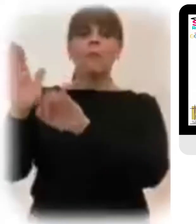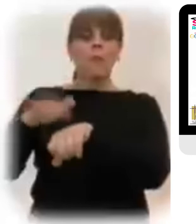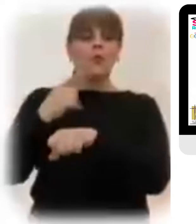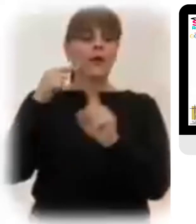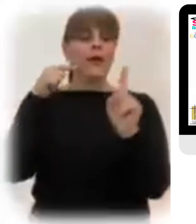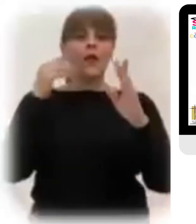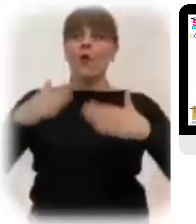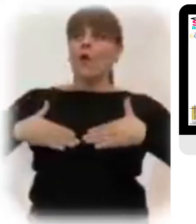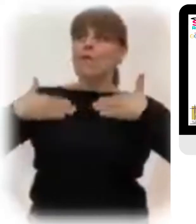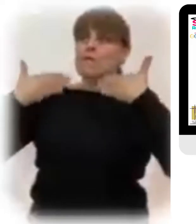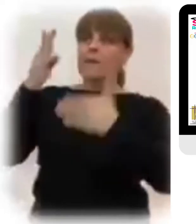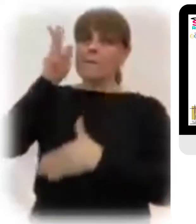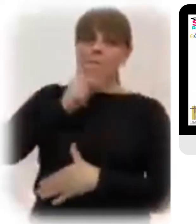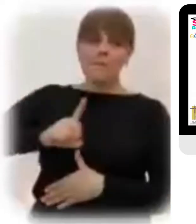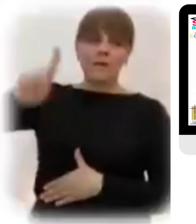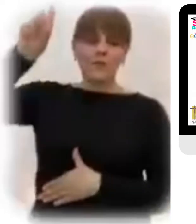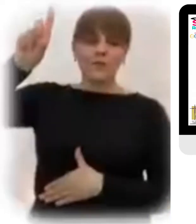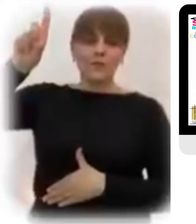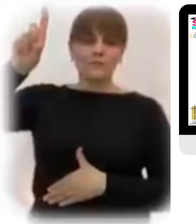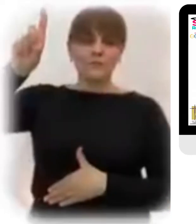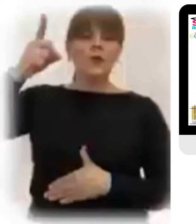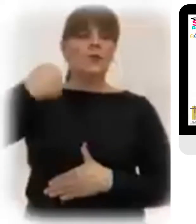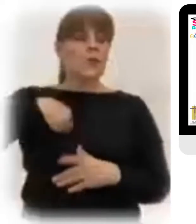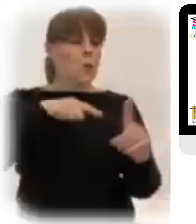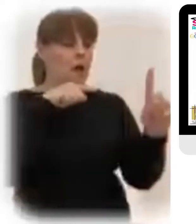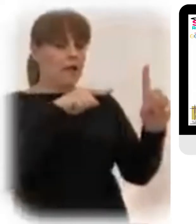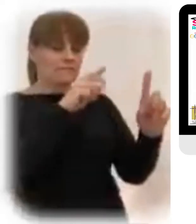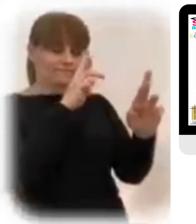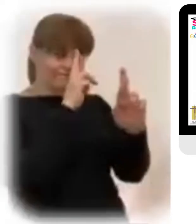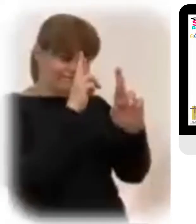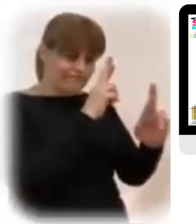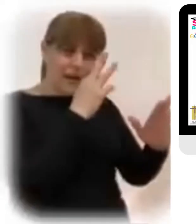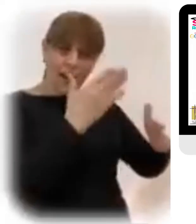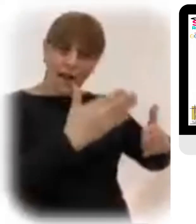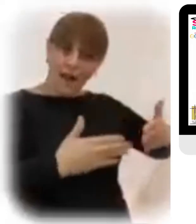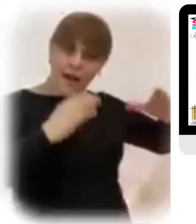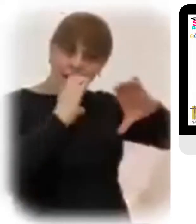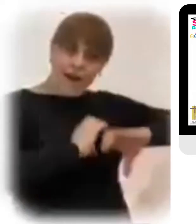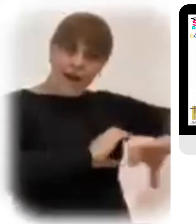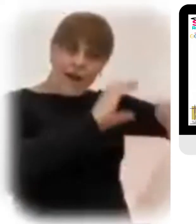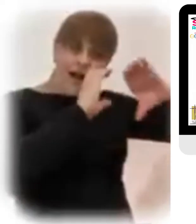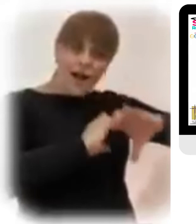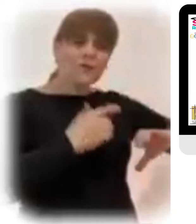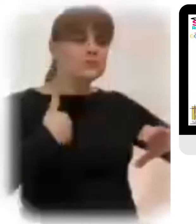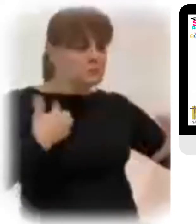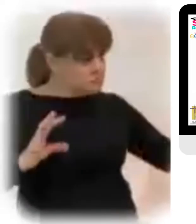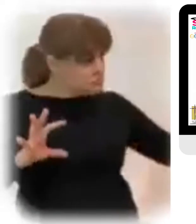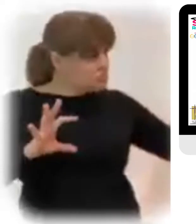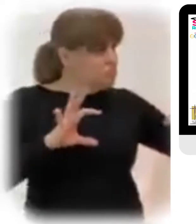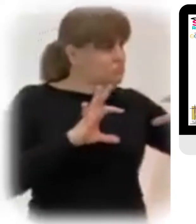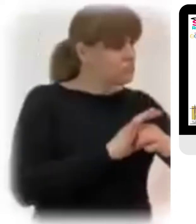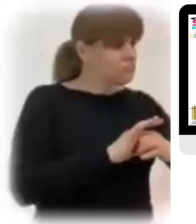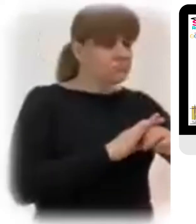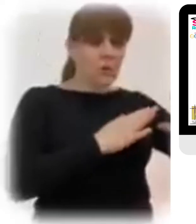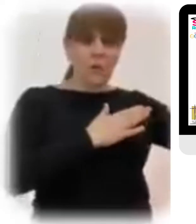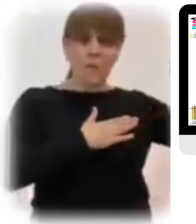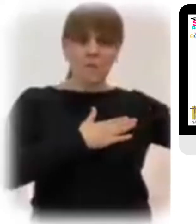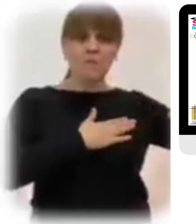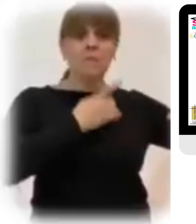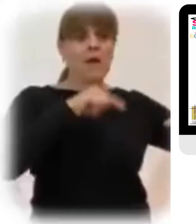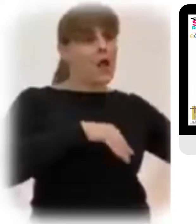enviado Y ha vencido Por eso le cantamos y nos afirmamos en nuestra lucha Contra la